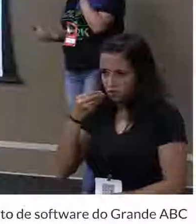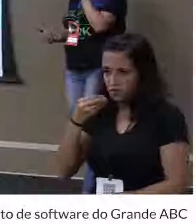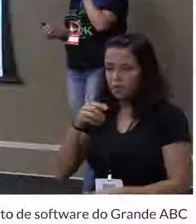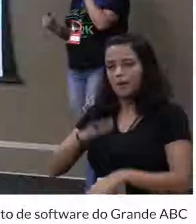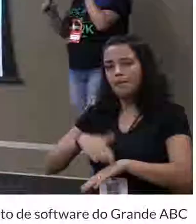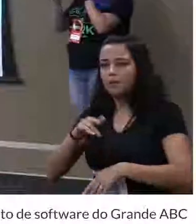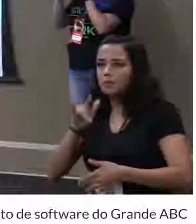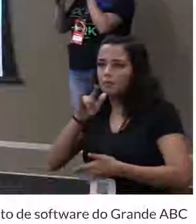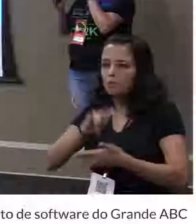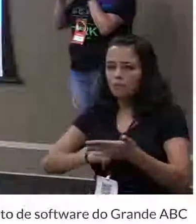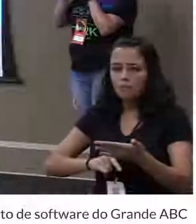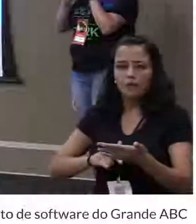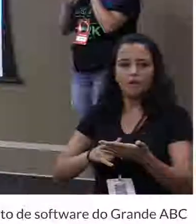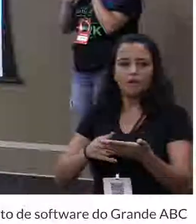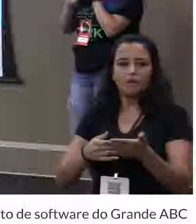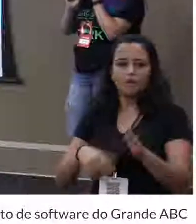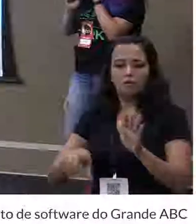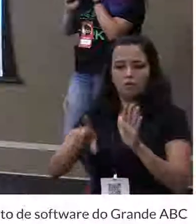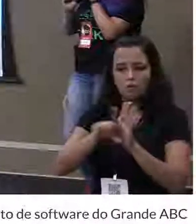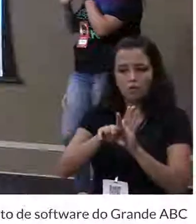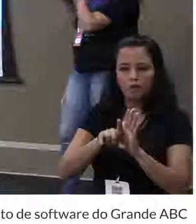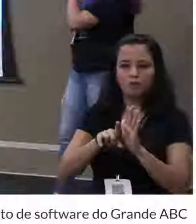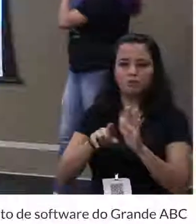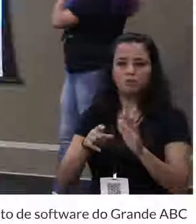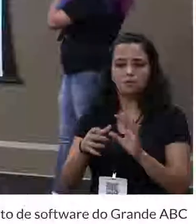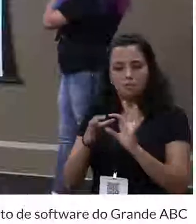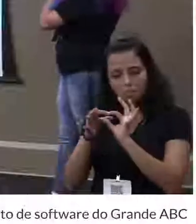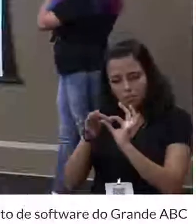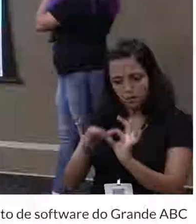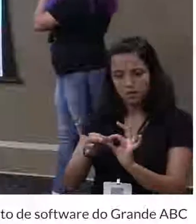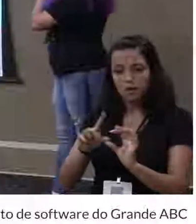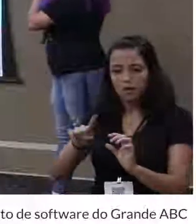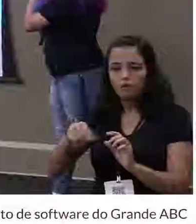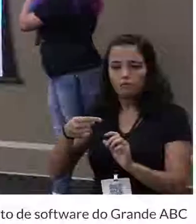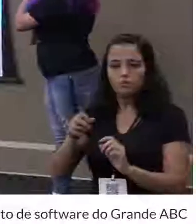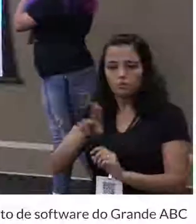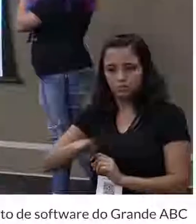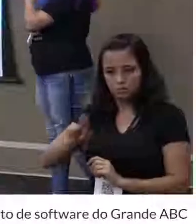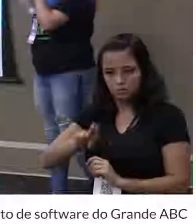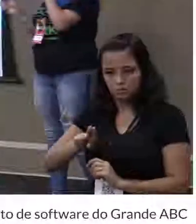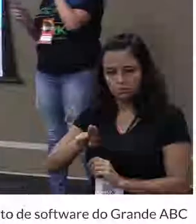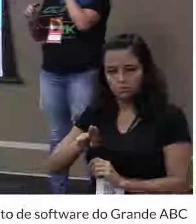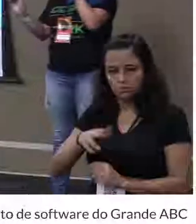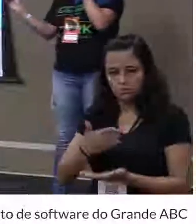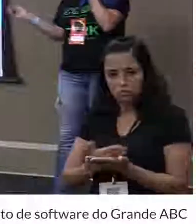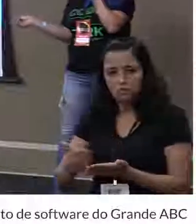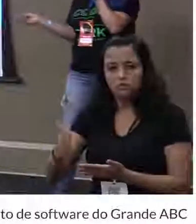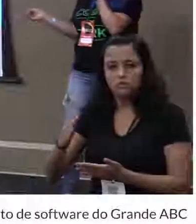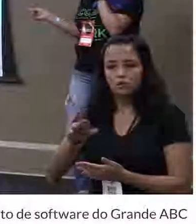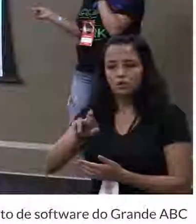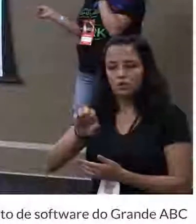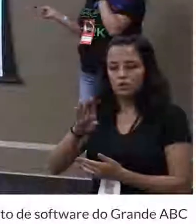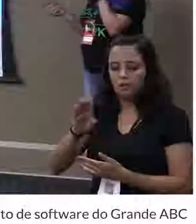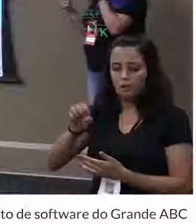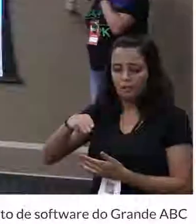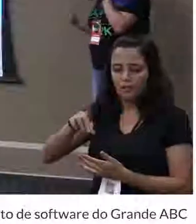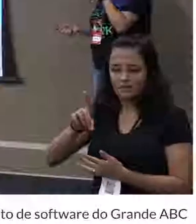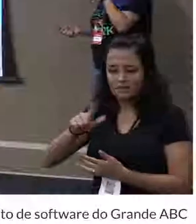documentação, só deixar redondinho algumas coisas. E aí beleza. Depois disso, ele vira recomendação.